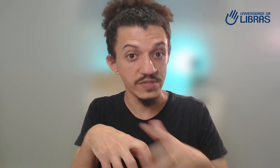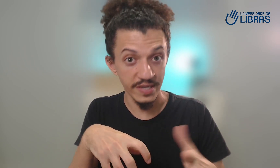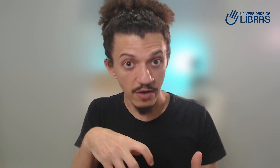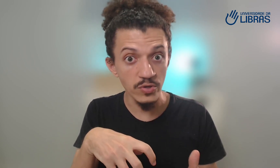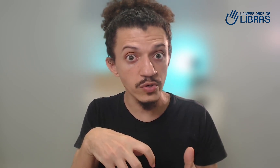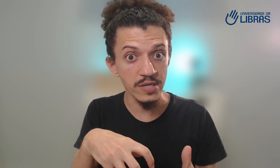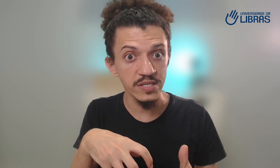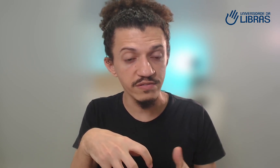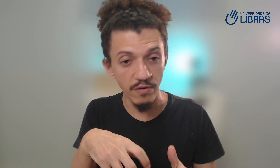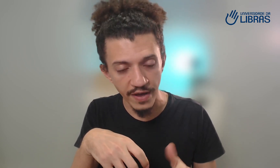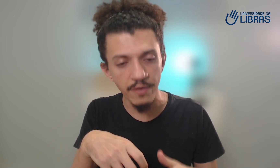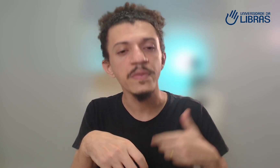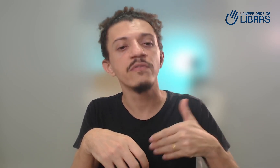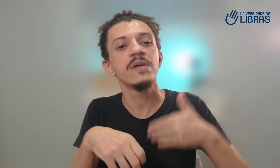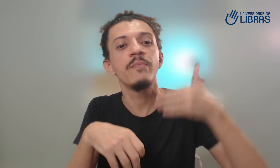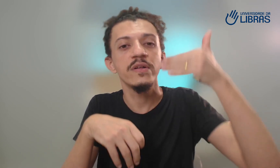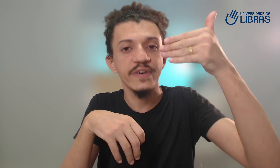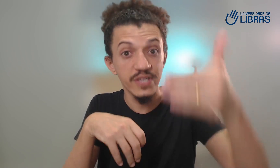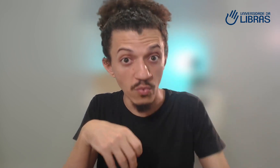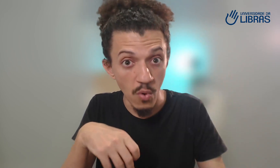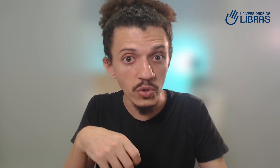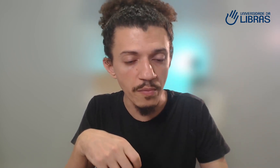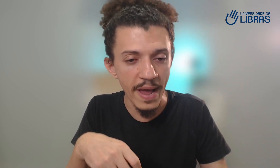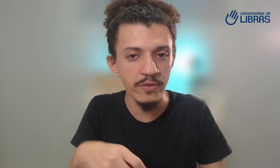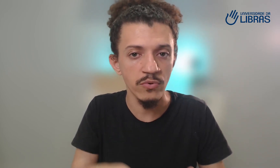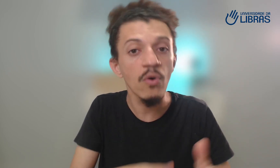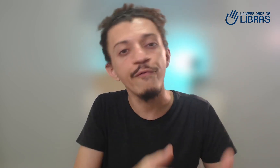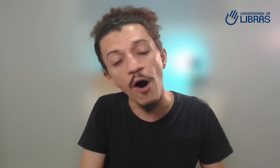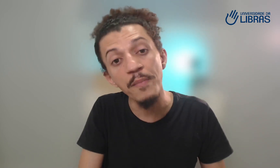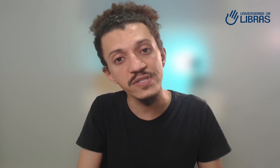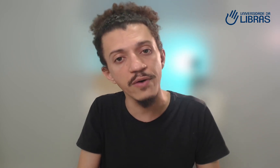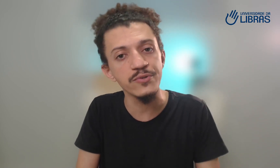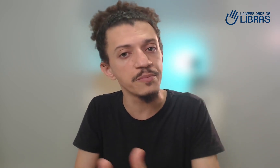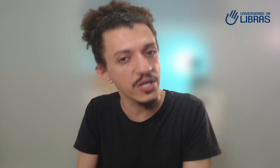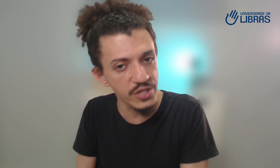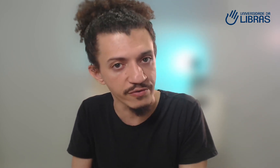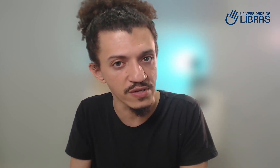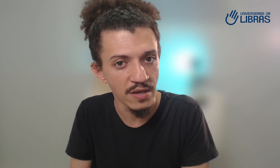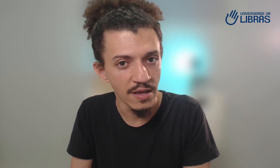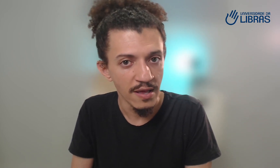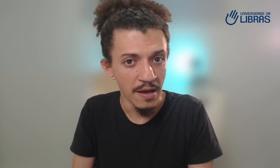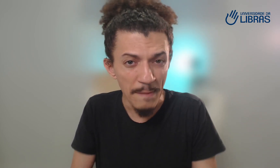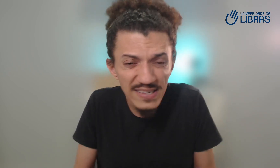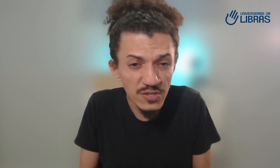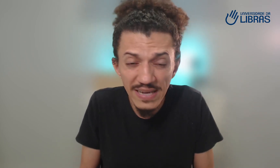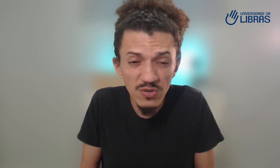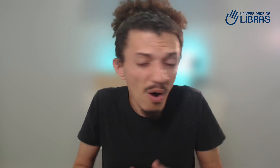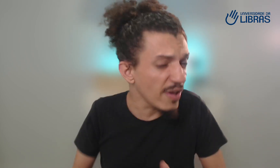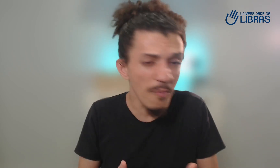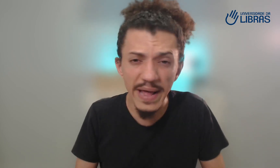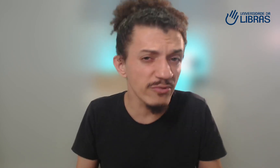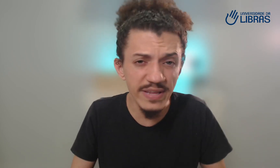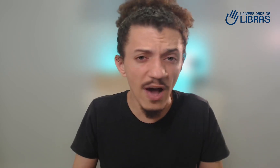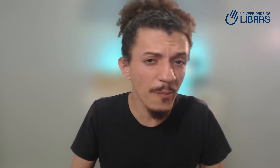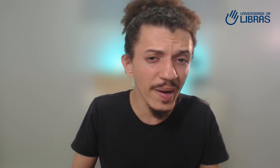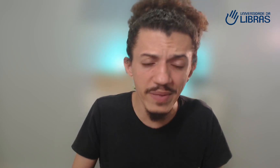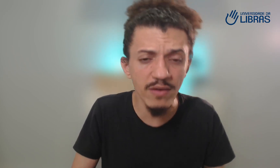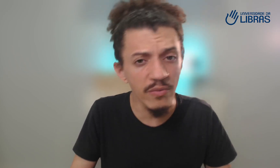você quer continuar se desenvolvendo, você pode fazer um outro método, conforme os seus objetivos. Madson, mas qual que é o método ideal para mim? Eu não